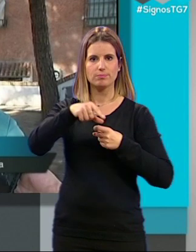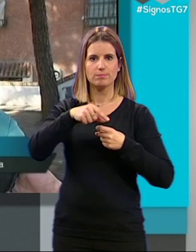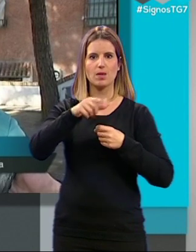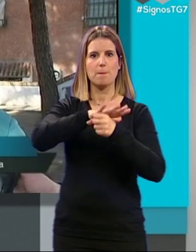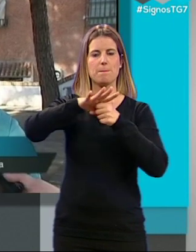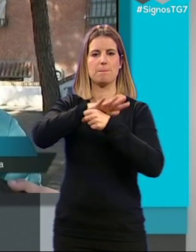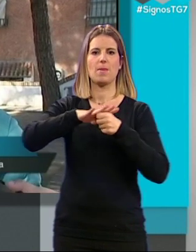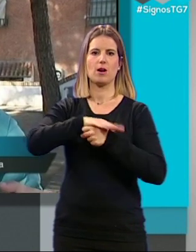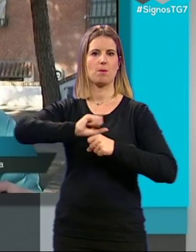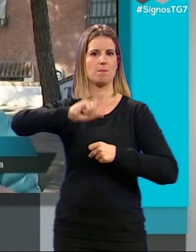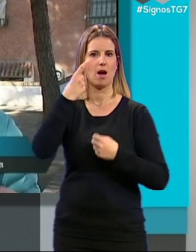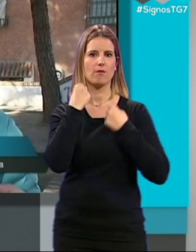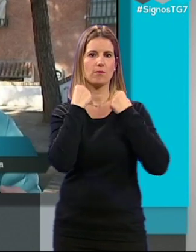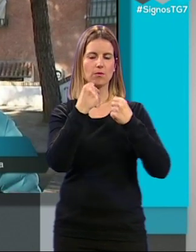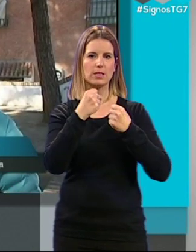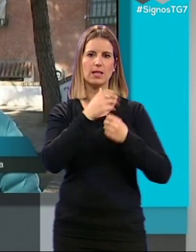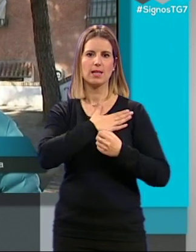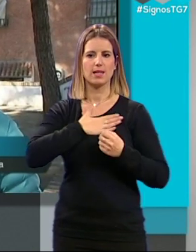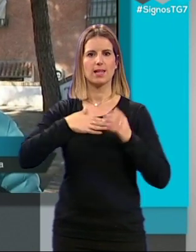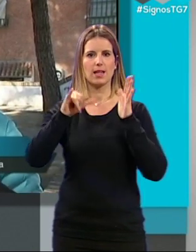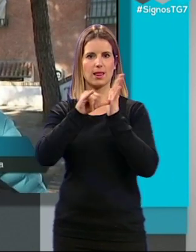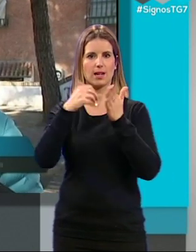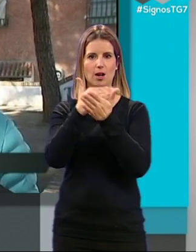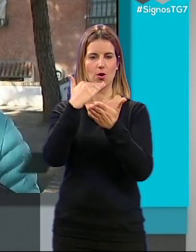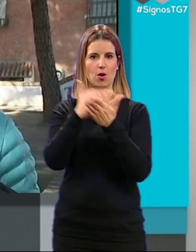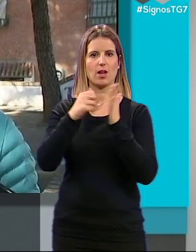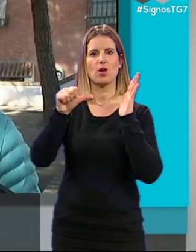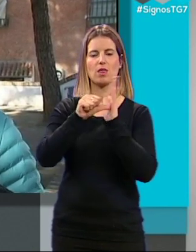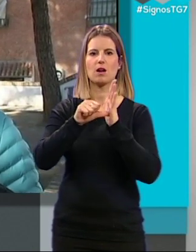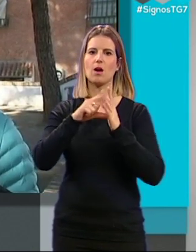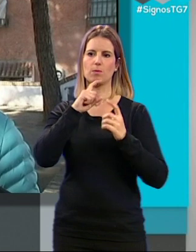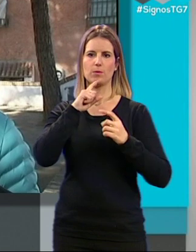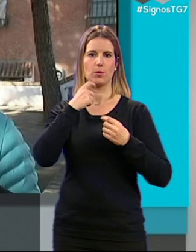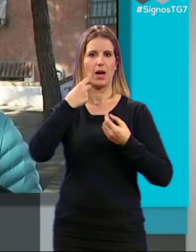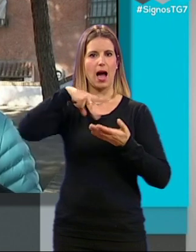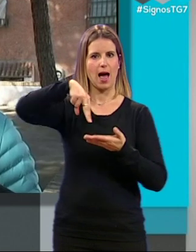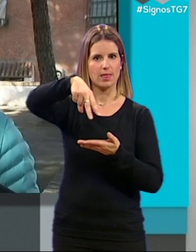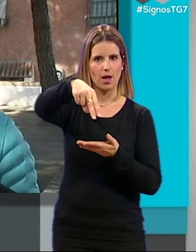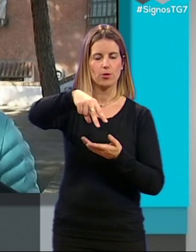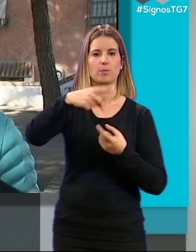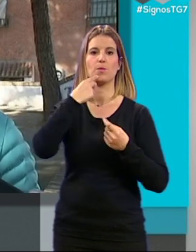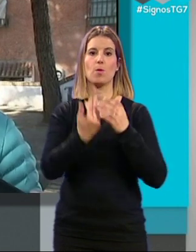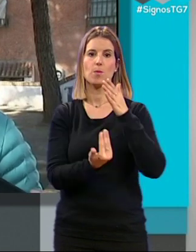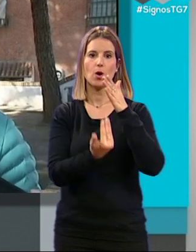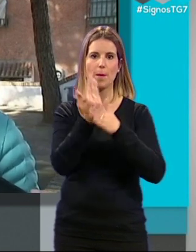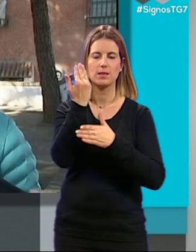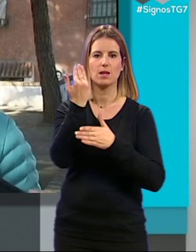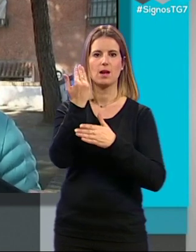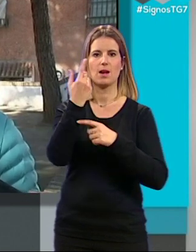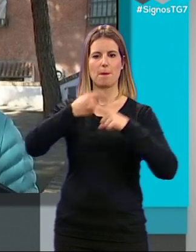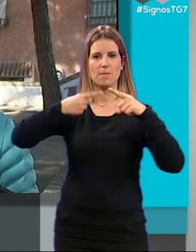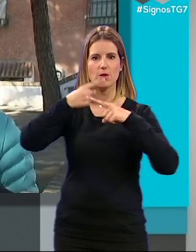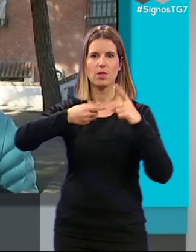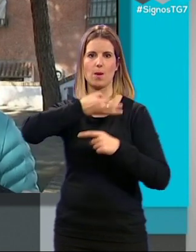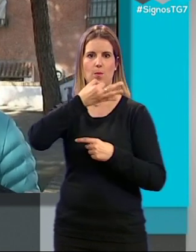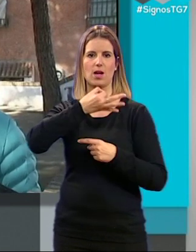potenciando mucho el acercarse a los colegios cercanos de una forma saludable, es decir, andando. Así que por la mañana y a mediodía